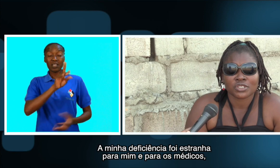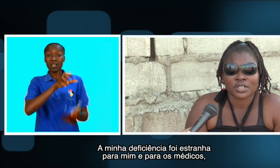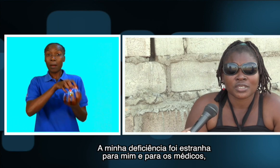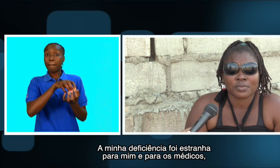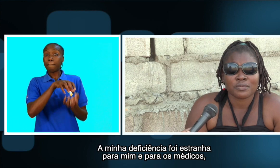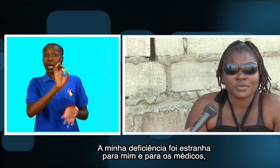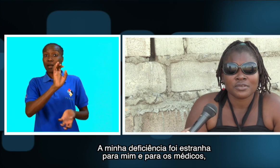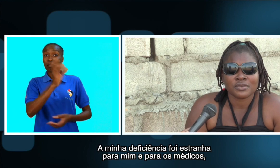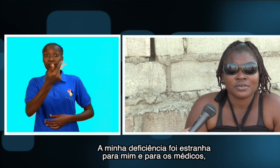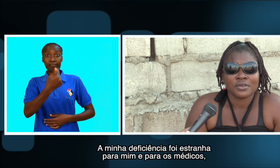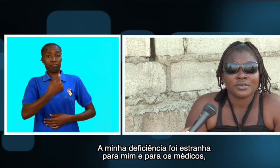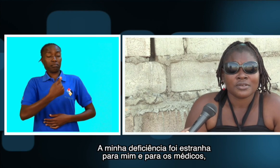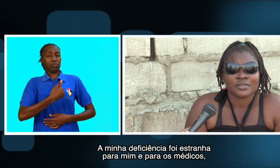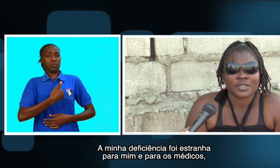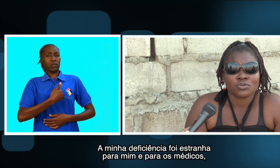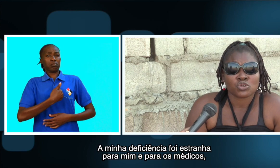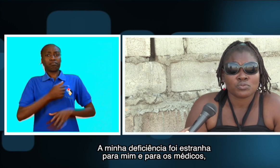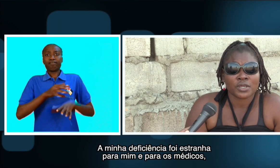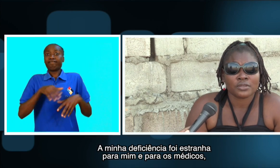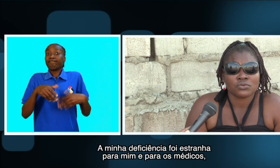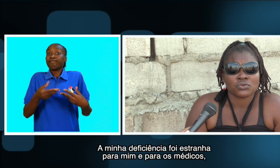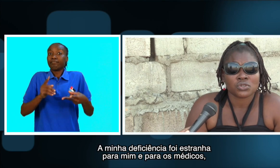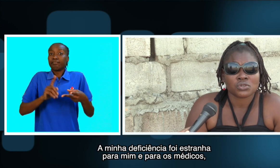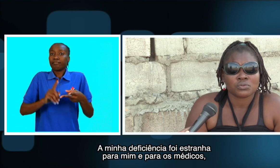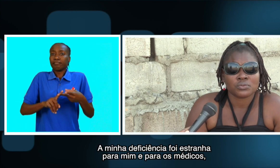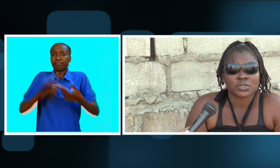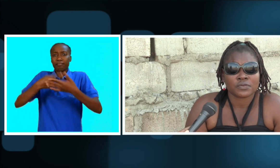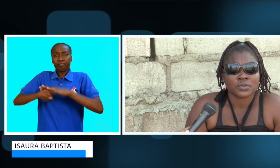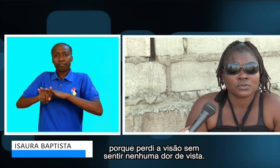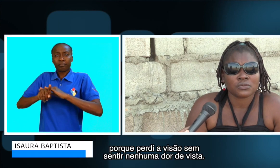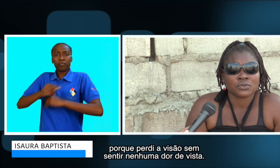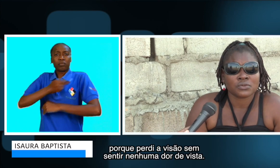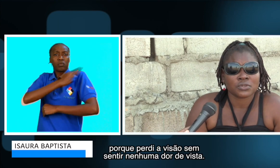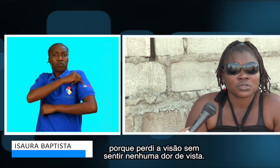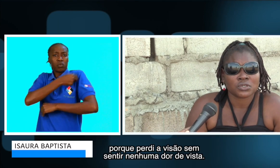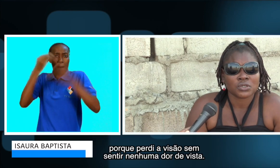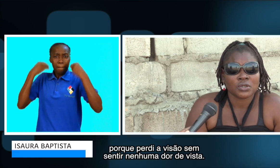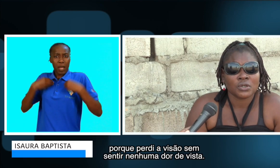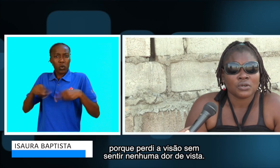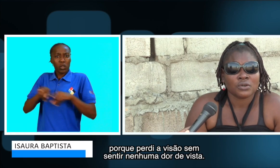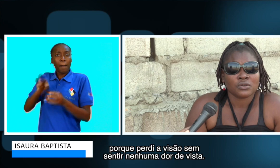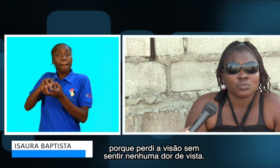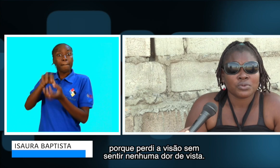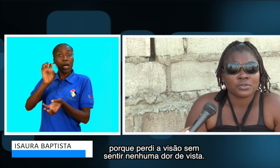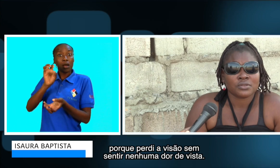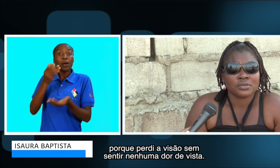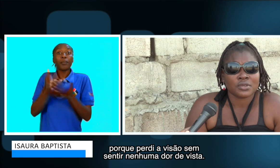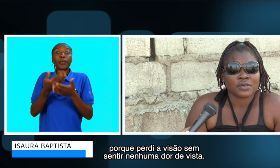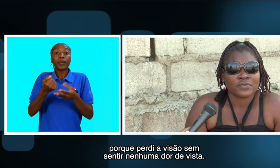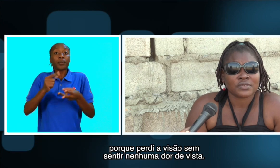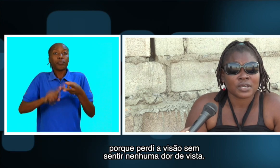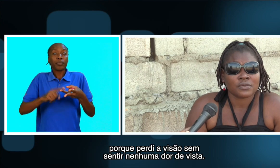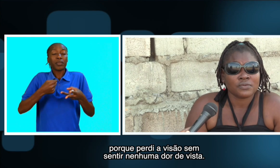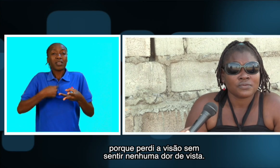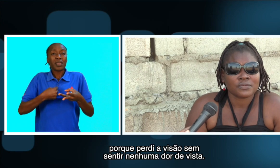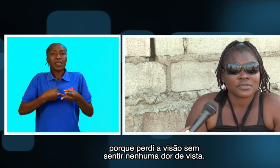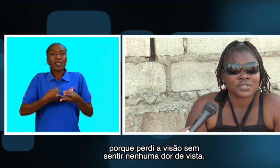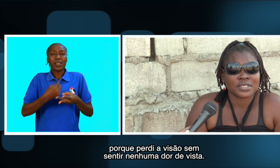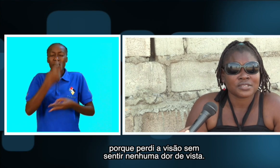estranha para mim, tanto para os médicos, porque afinal de contas, eu perdi a visão sem